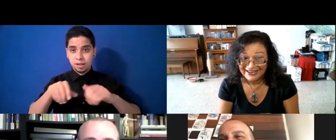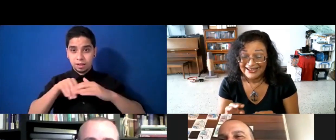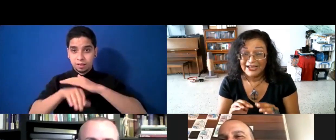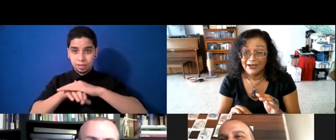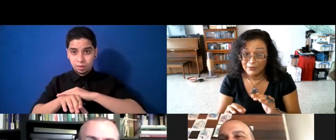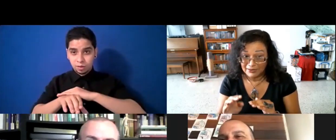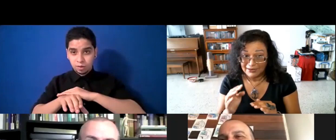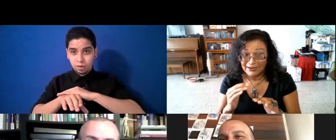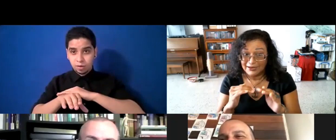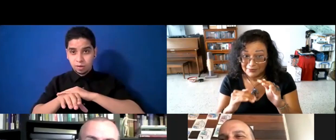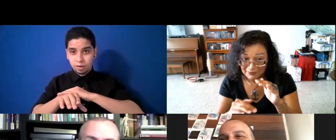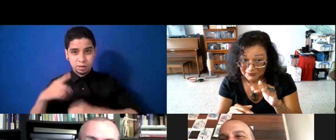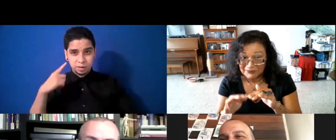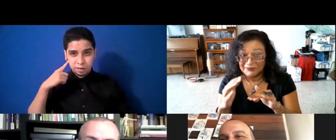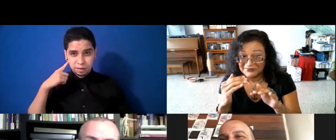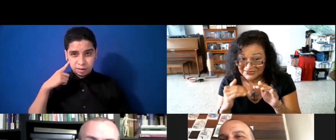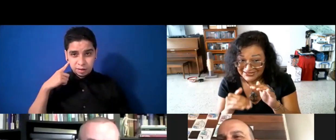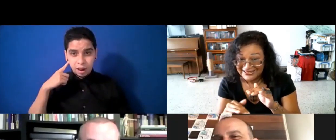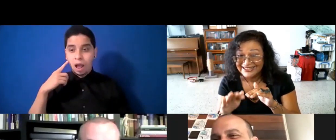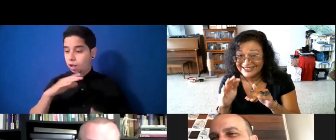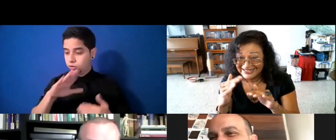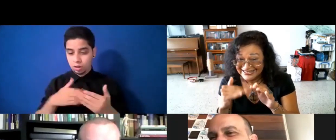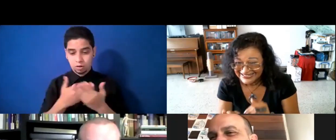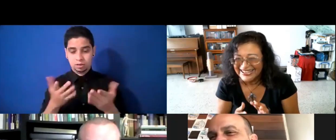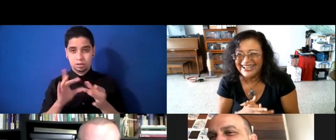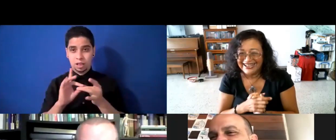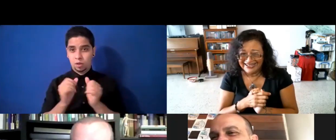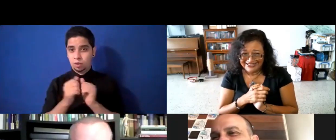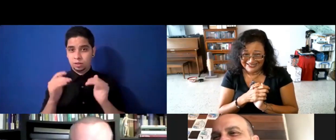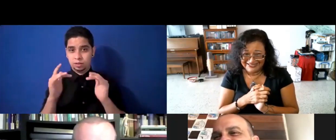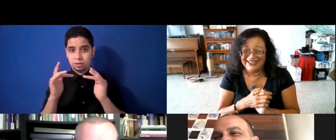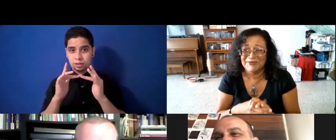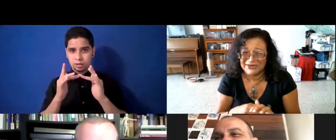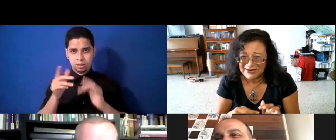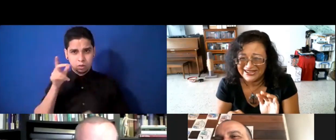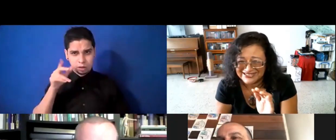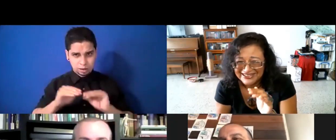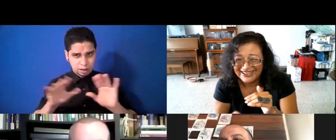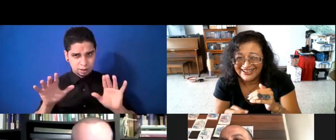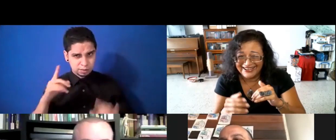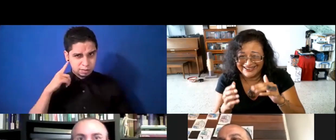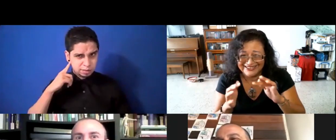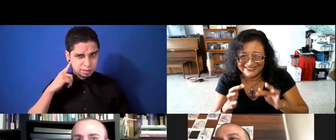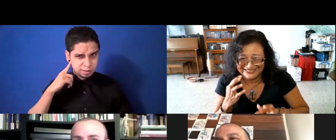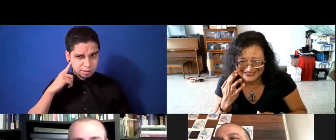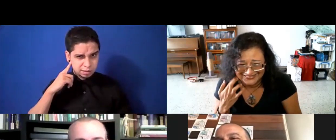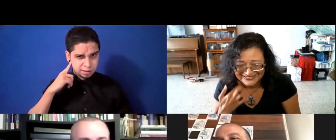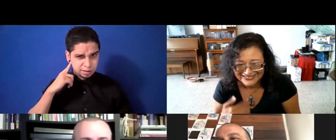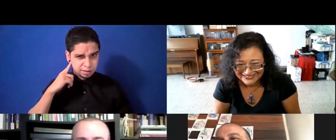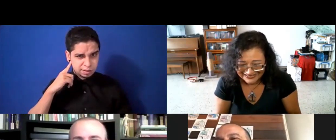plataformas cibernéticas. ¿Me estoy escuchando bien? Una y más. Ok. Es que me